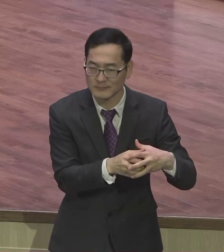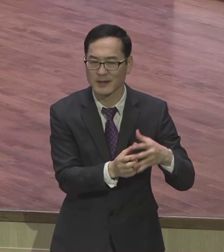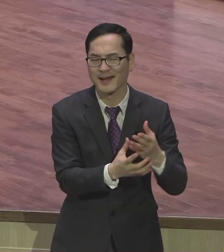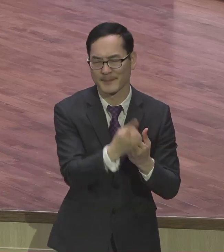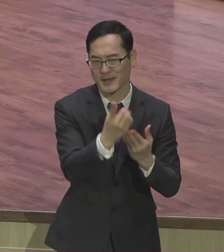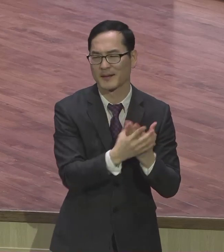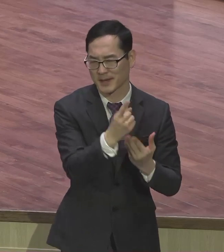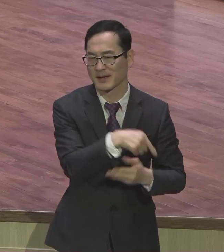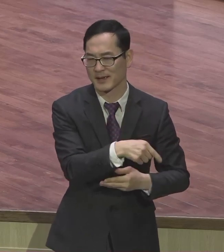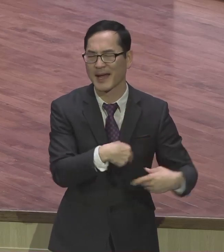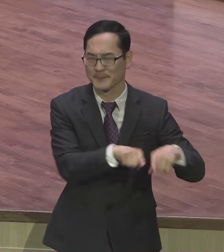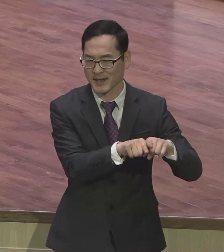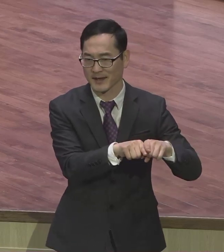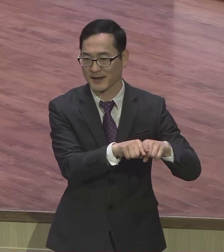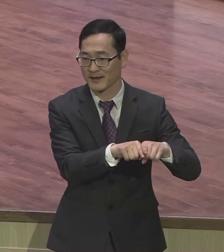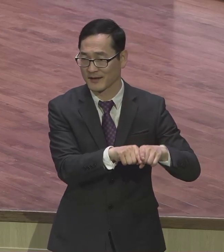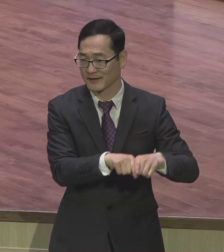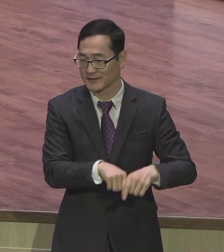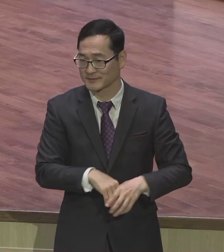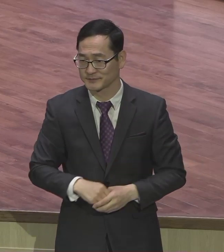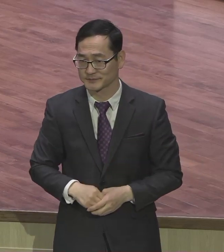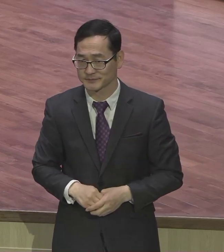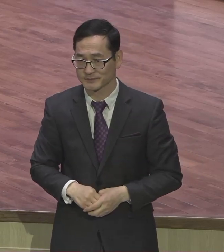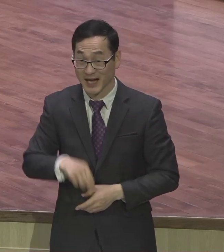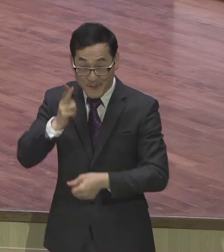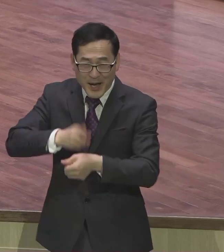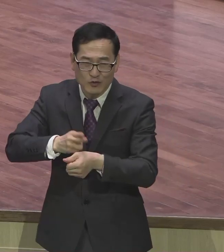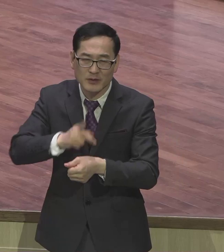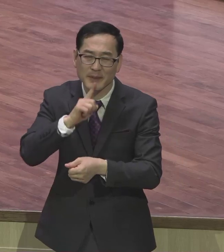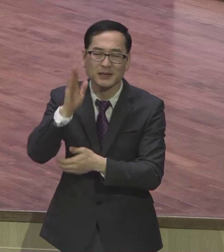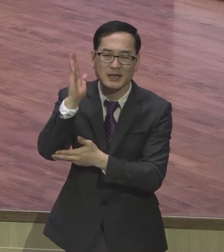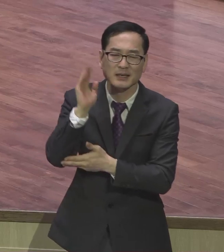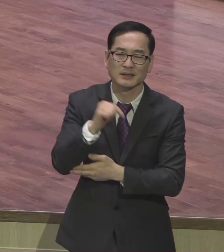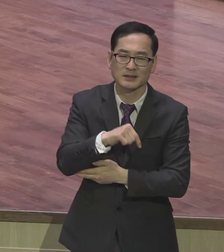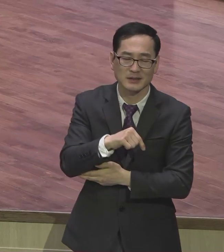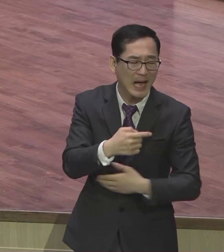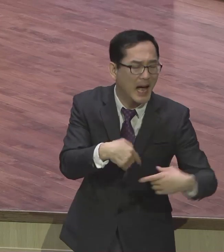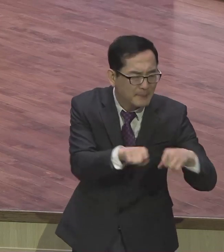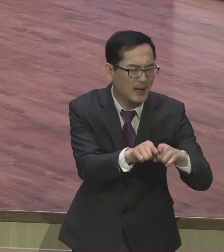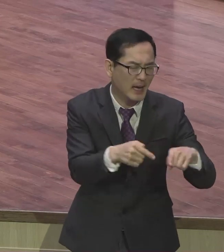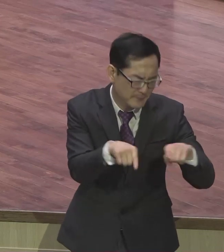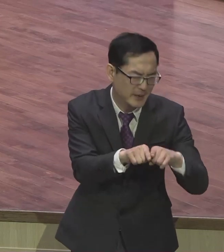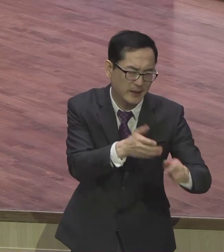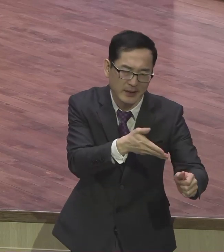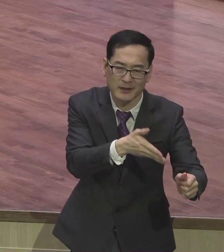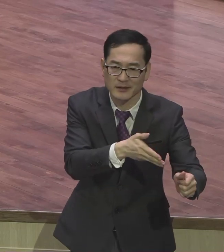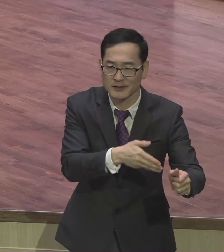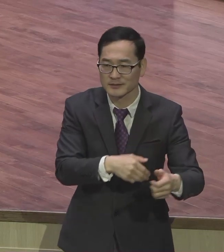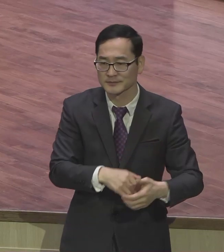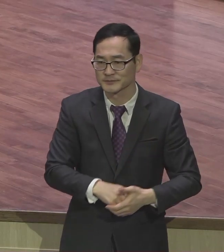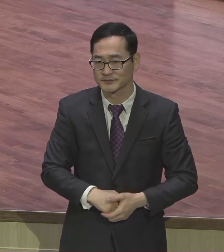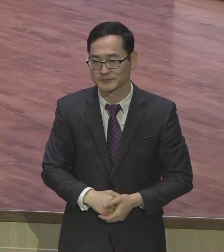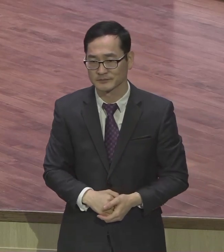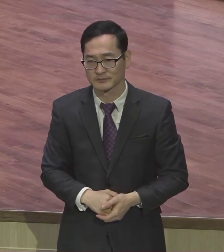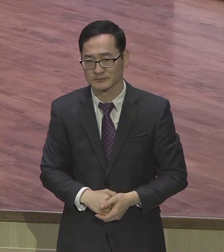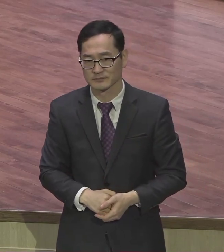바울이 한 말 그런 말 그러니까 함께 늘 함께 같이 전체가 마음대로